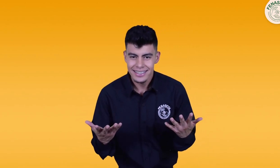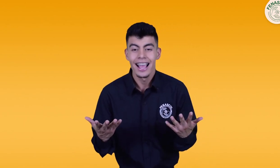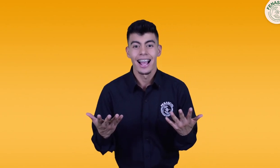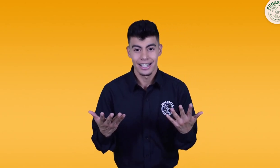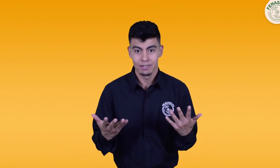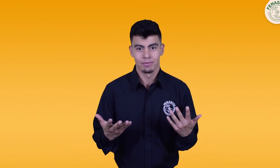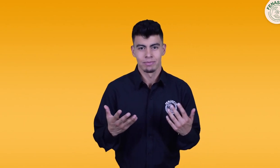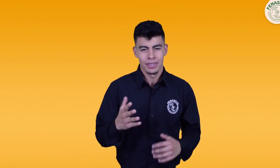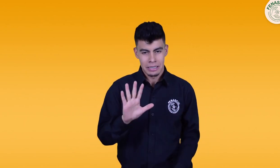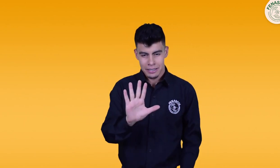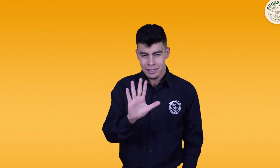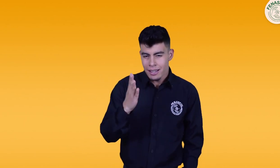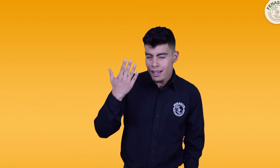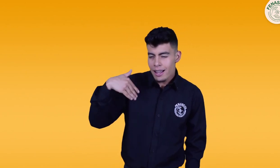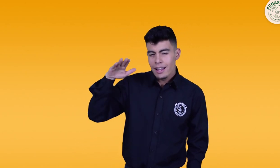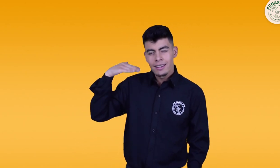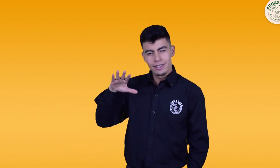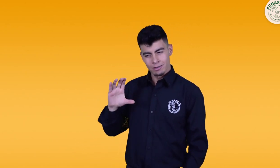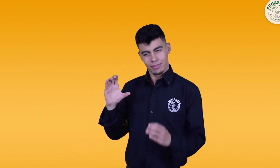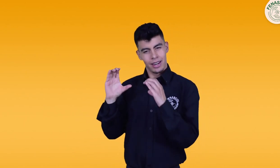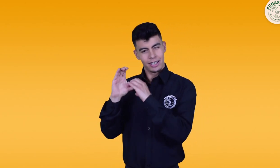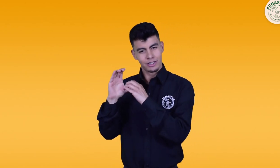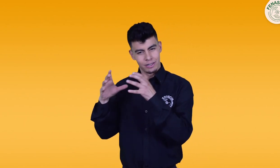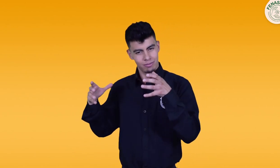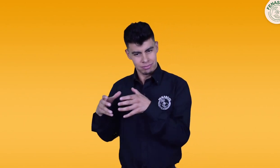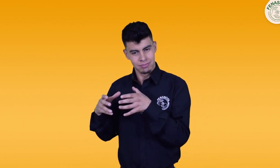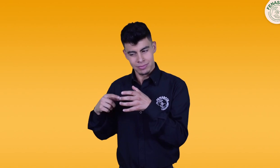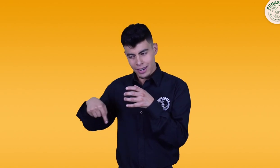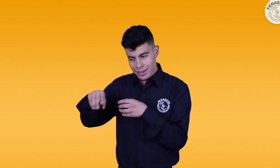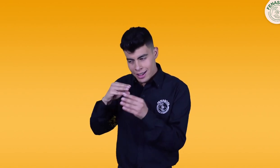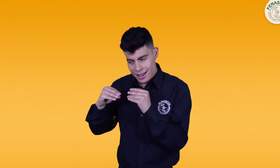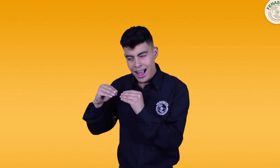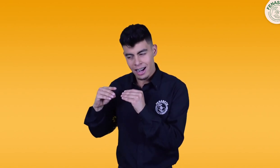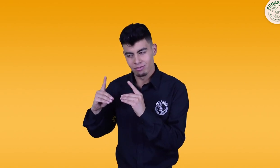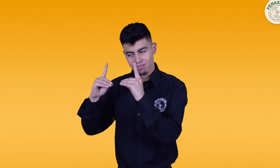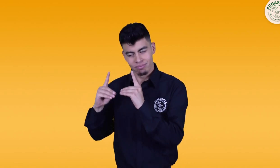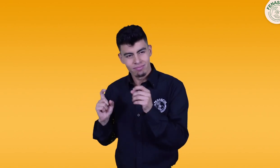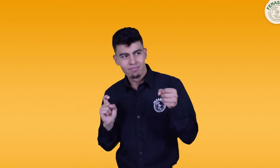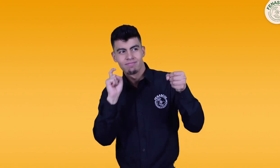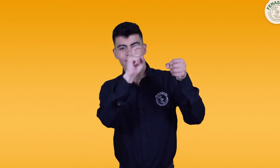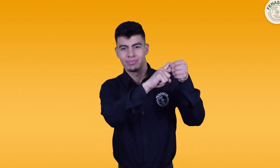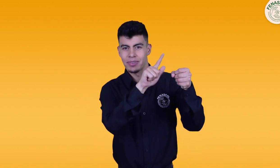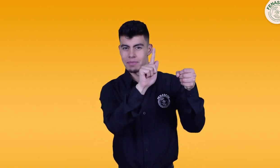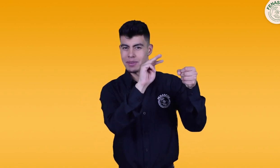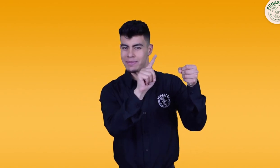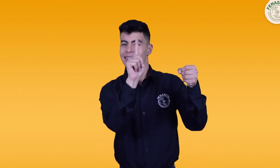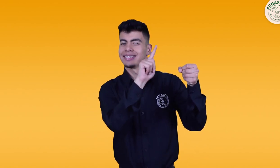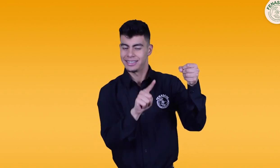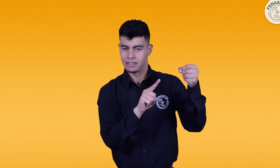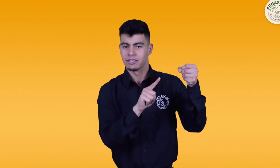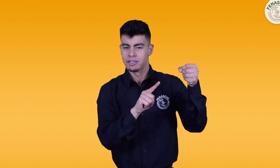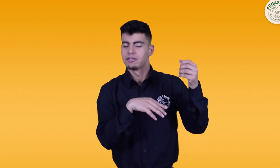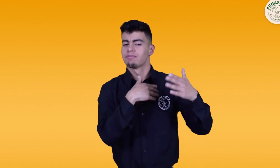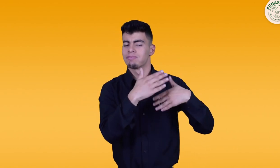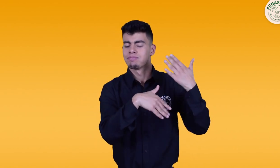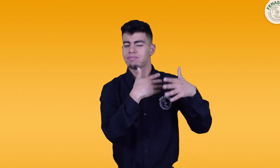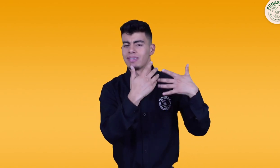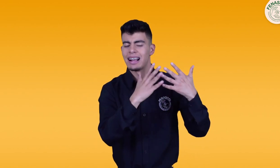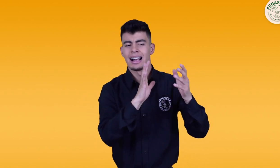Retomando esa parte de la historia donde Sordos Boc decidió afiliarse a la FMS, pero luego por su situación